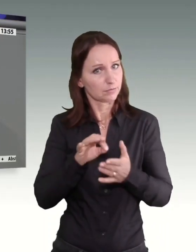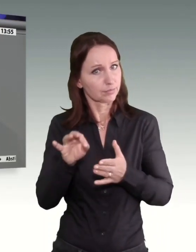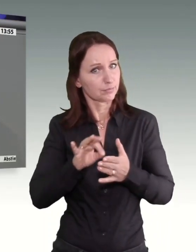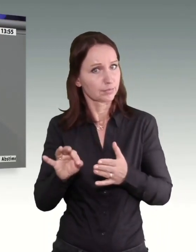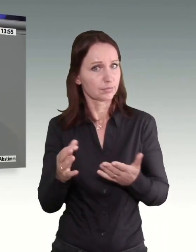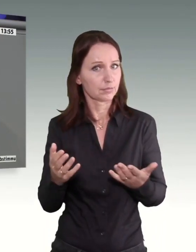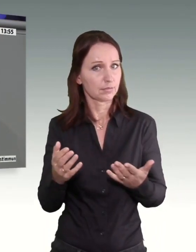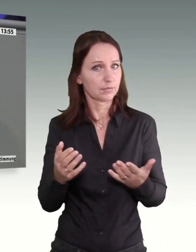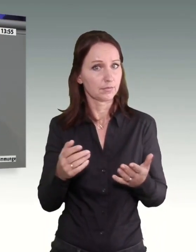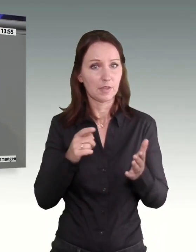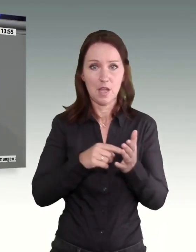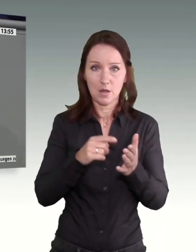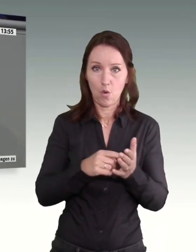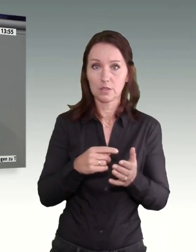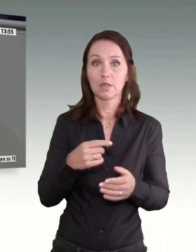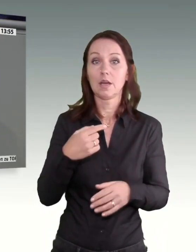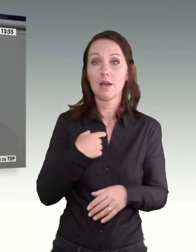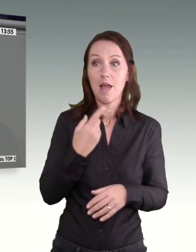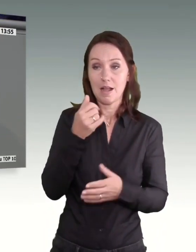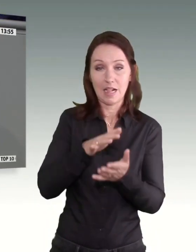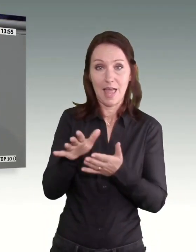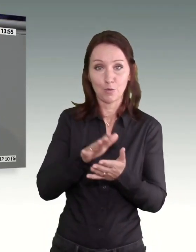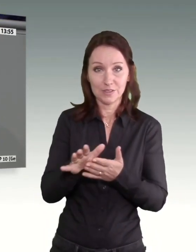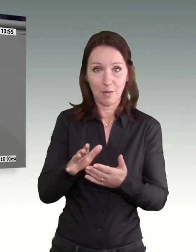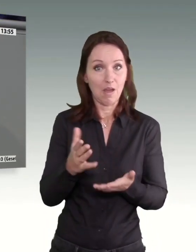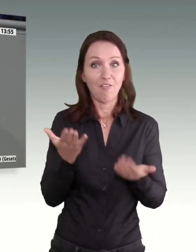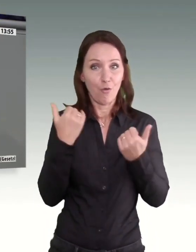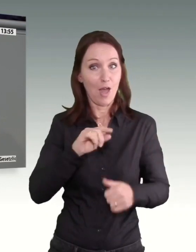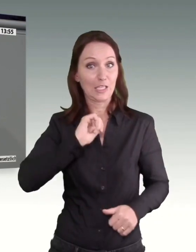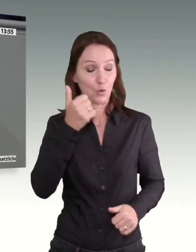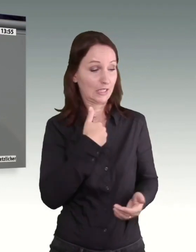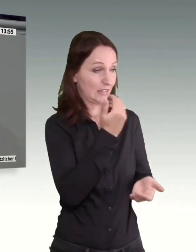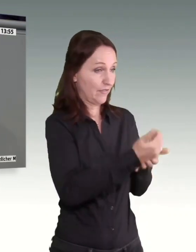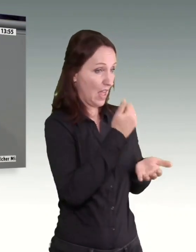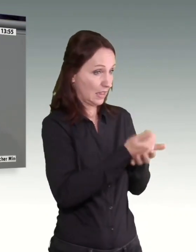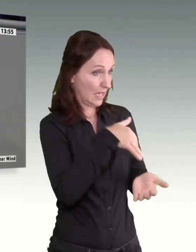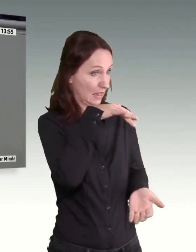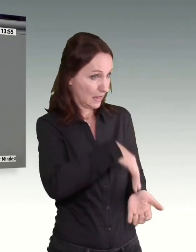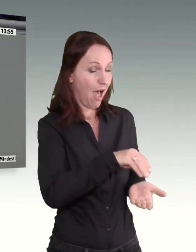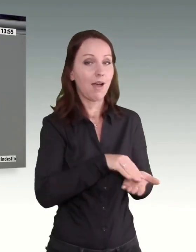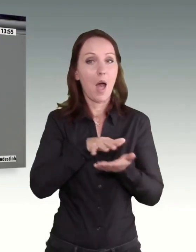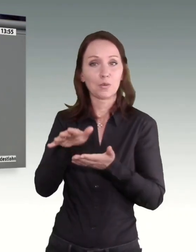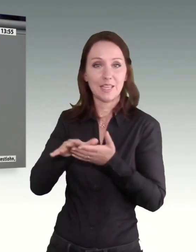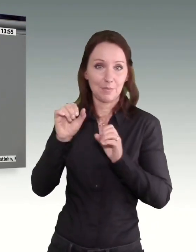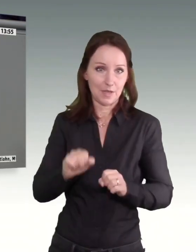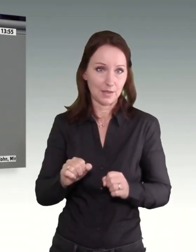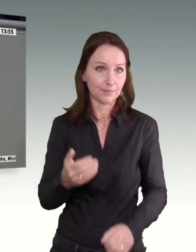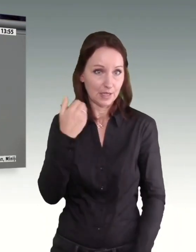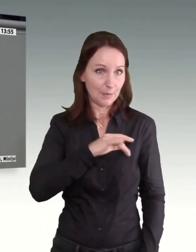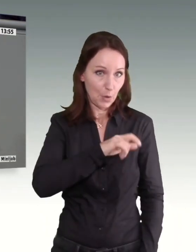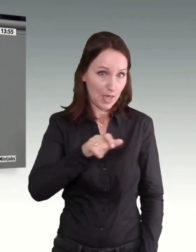und zu bezahlen. Denn das, was wir an Geld ausgeben, muss erst einmal erwirtschaftet werden, liebe Kolleginnen und Kollegen.